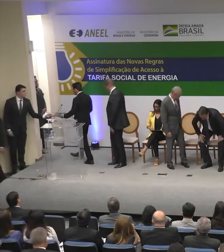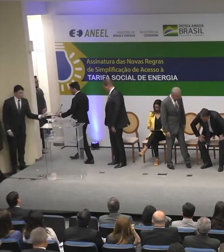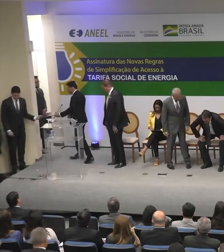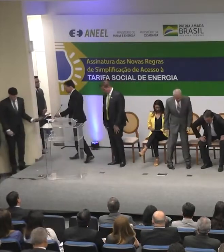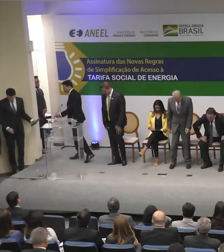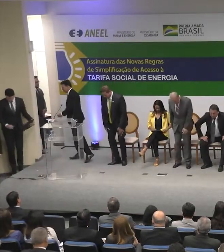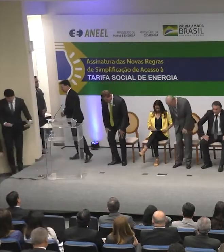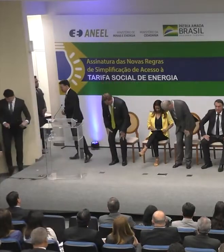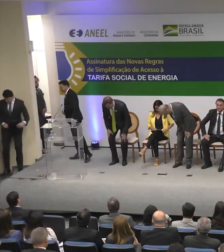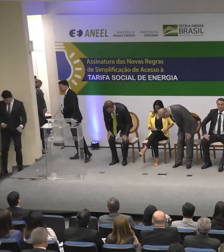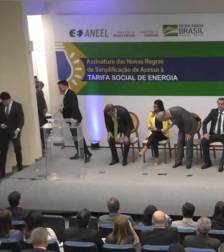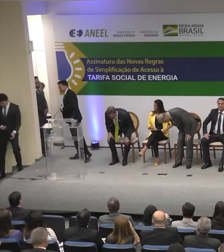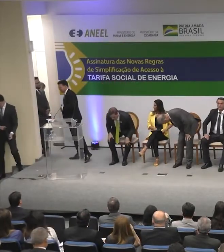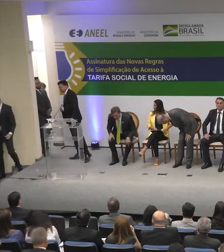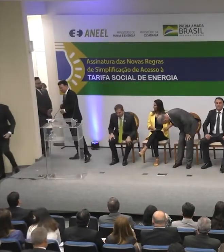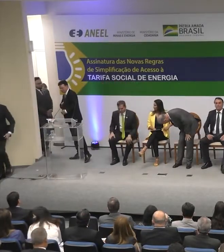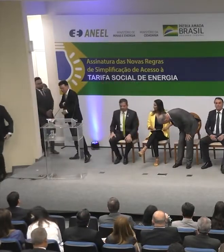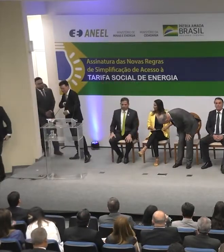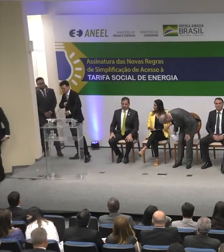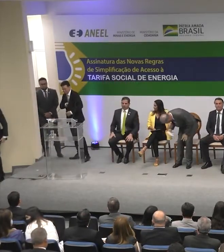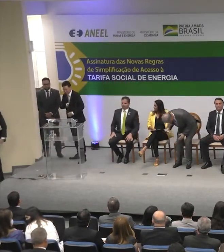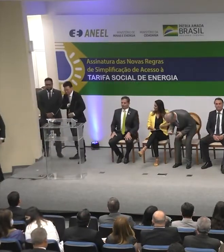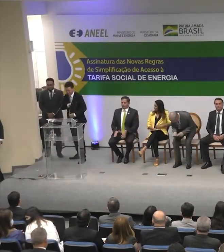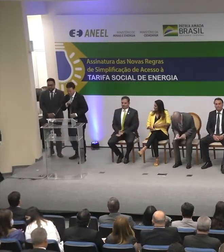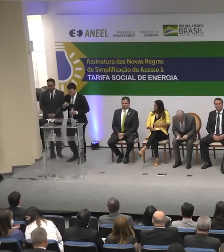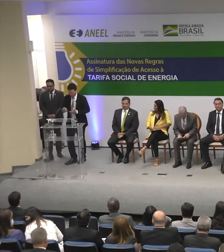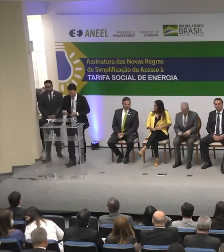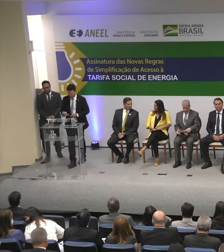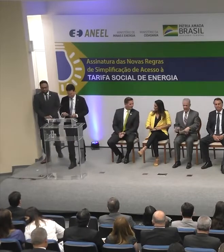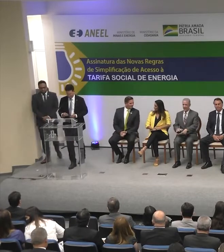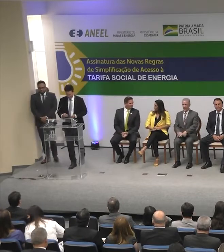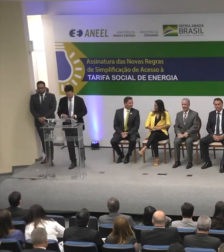Ouviremos agora o ministro da Cidadania, João Roma.